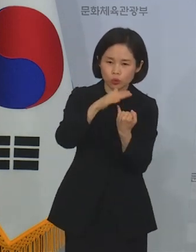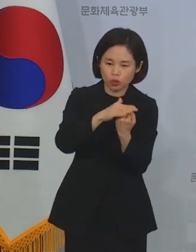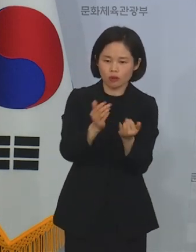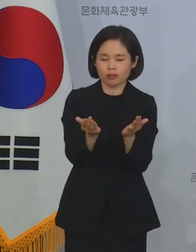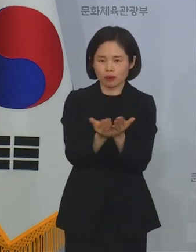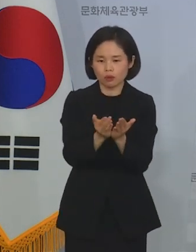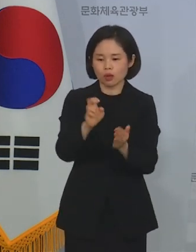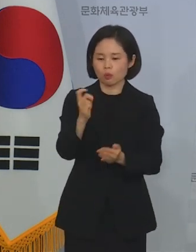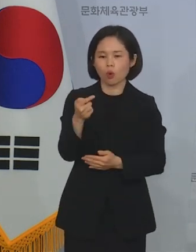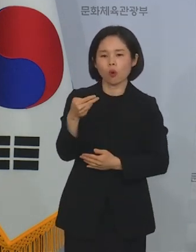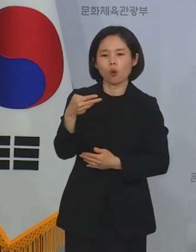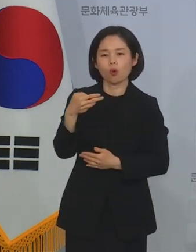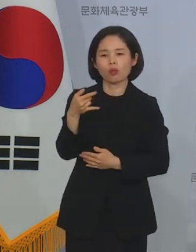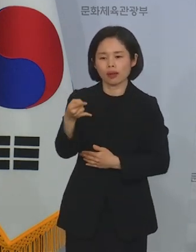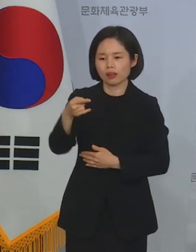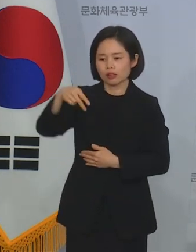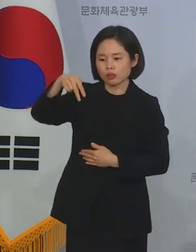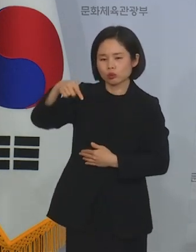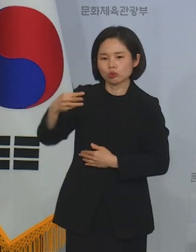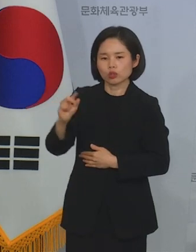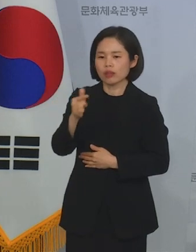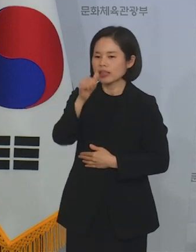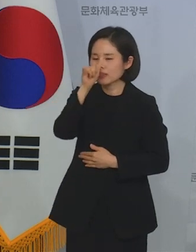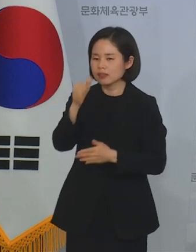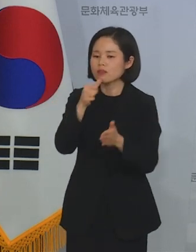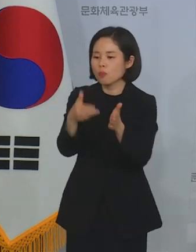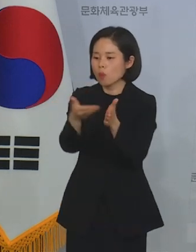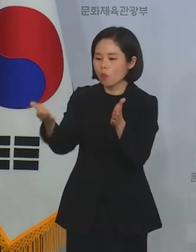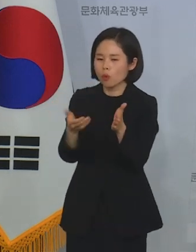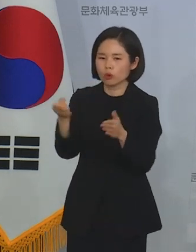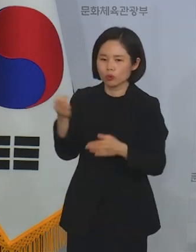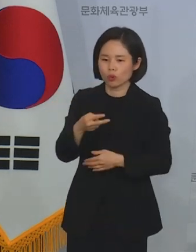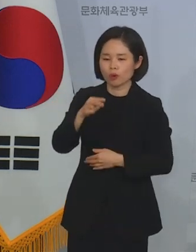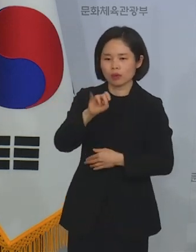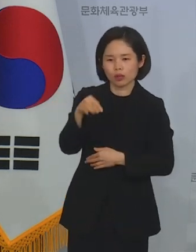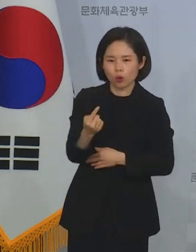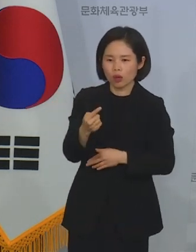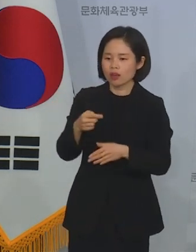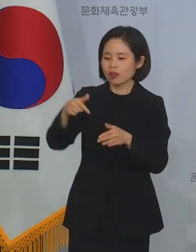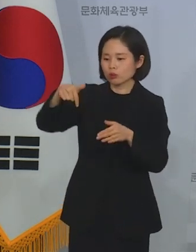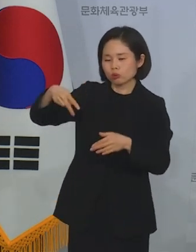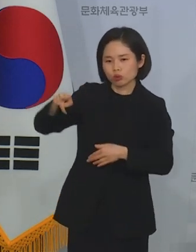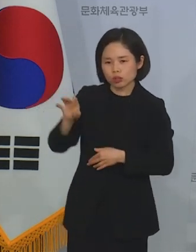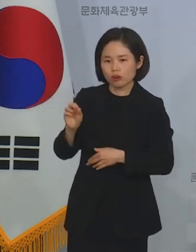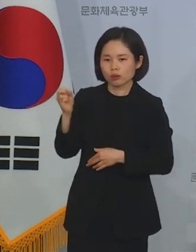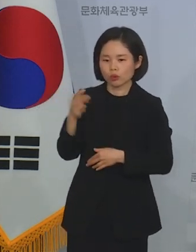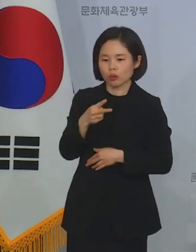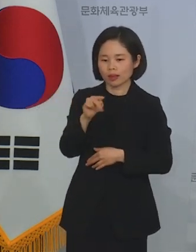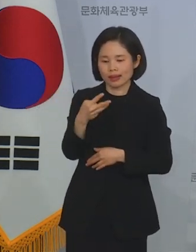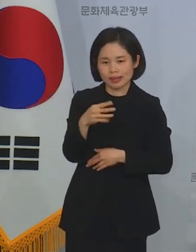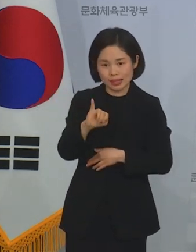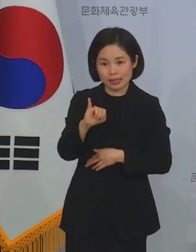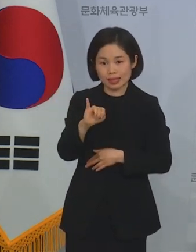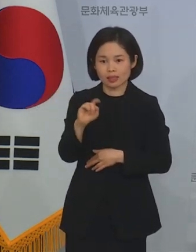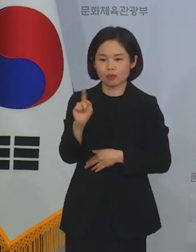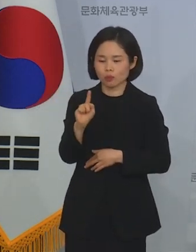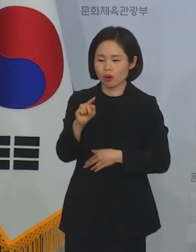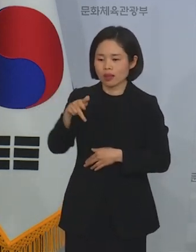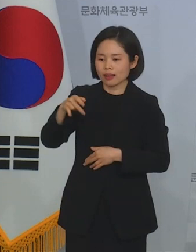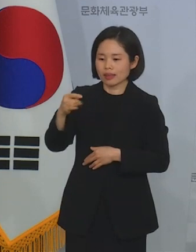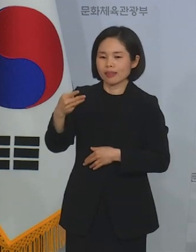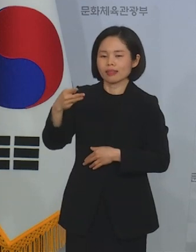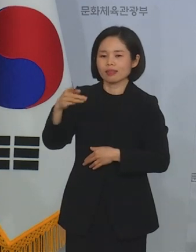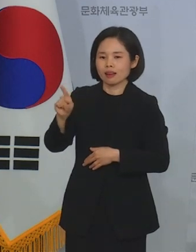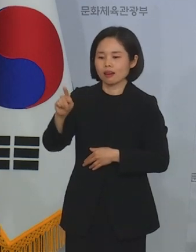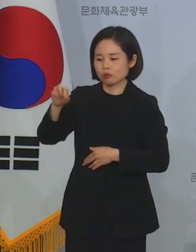및 모네의 수련이 있는 연못 호안미로의 구성 살바도르 달리의 켄타우로스